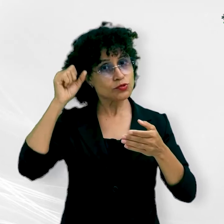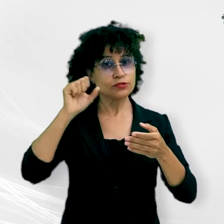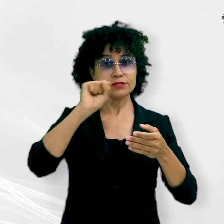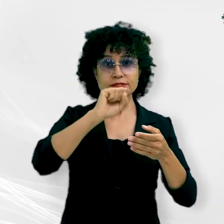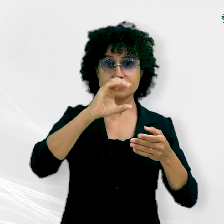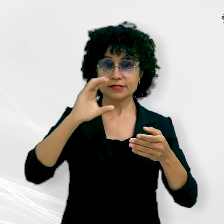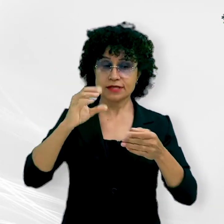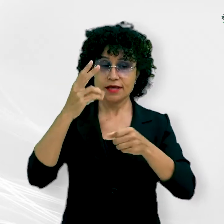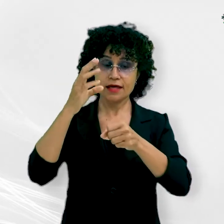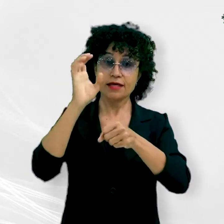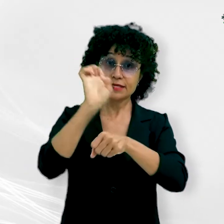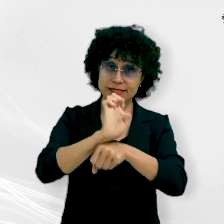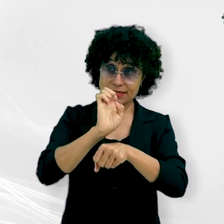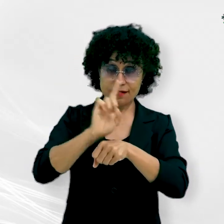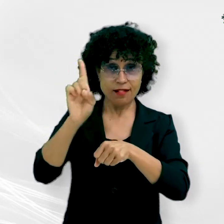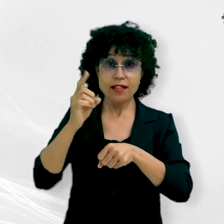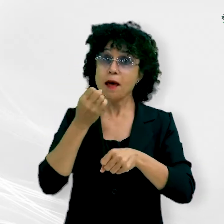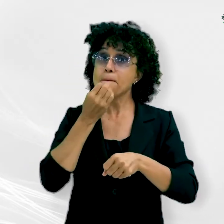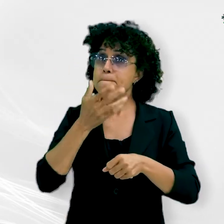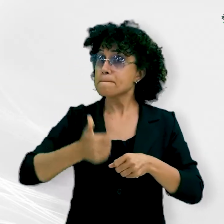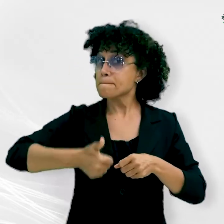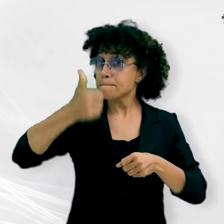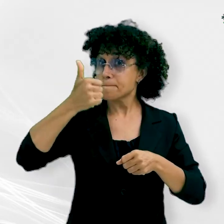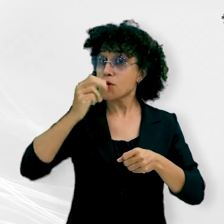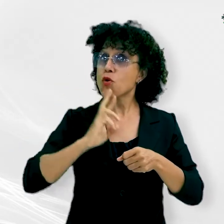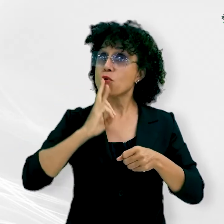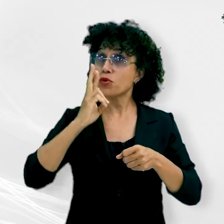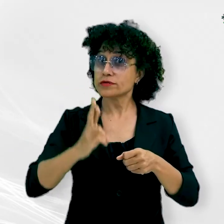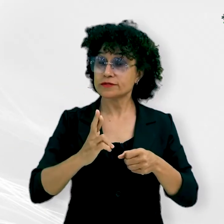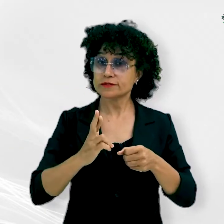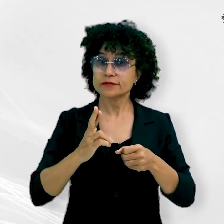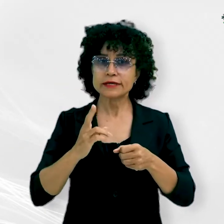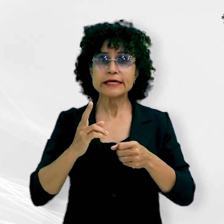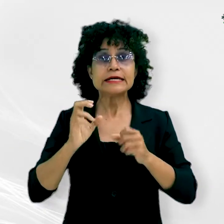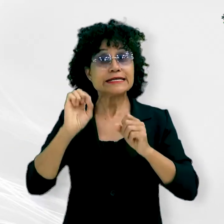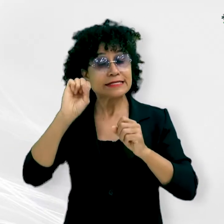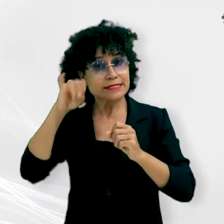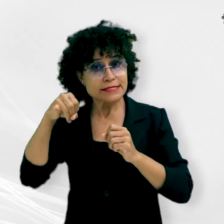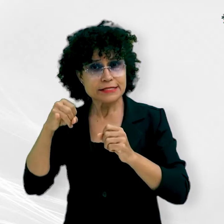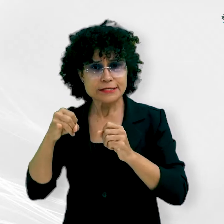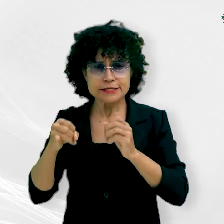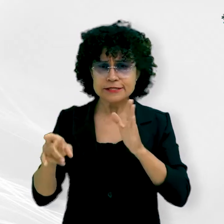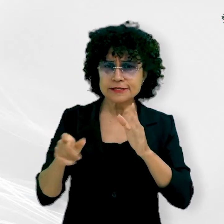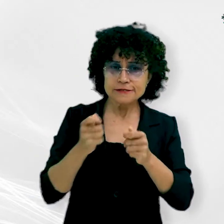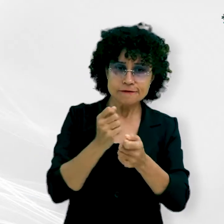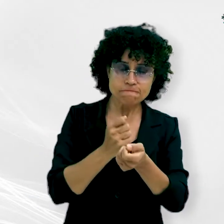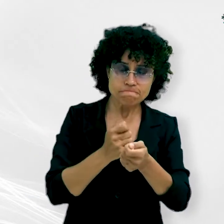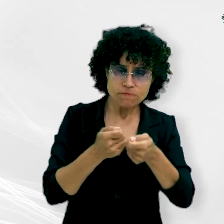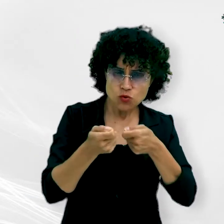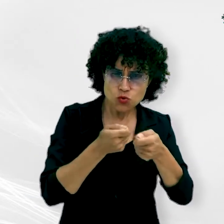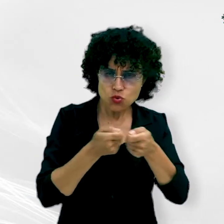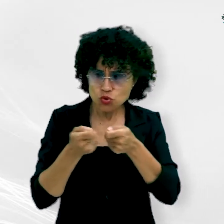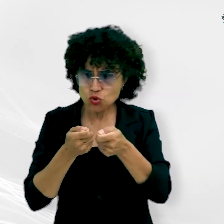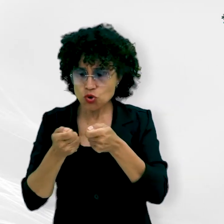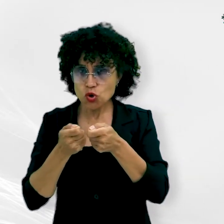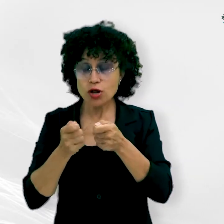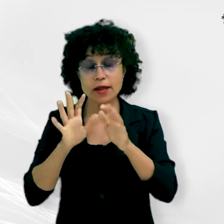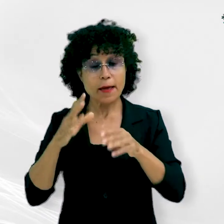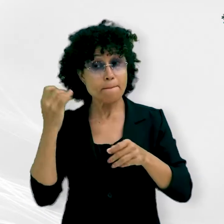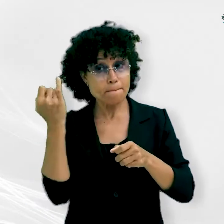Santa Catarina, que apresenta bons resultados. Quanto mais se controla a informação, mais ela pode ser manipulada. Por